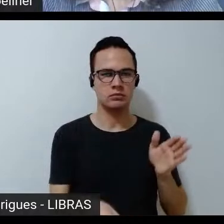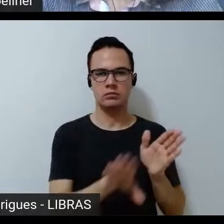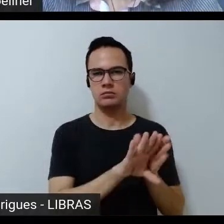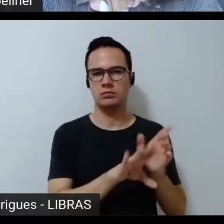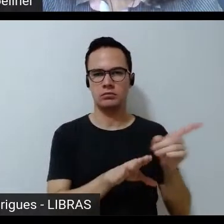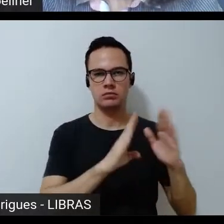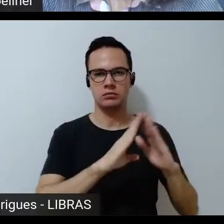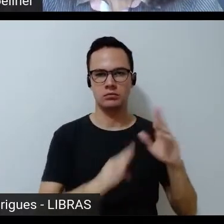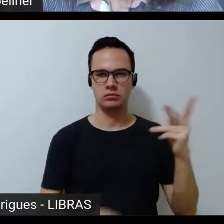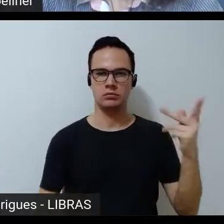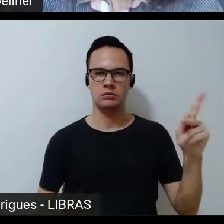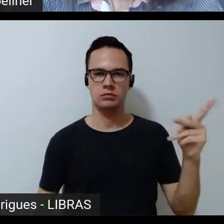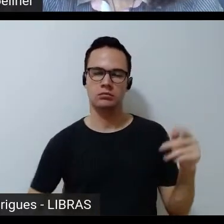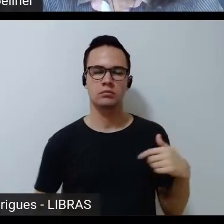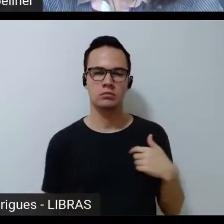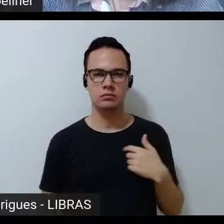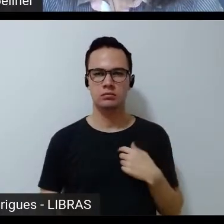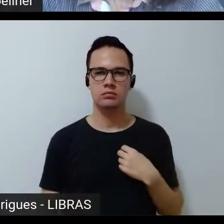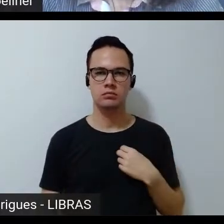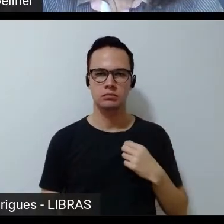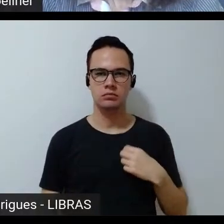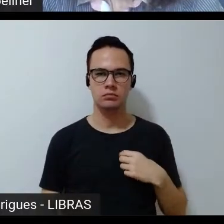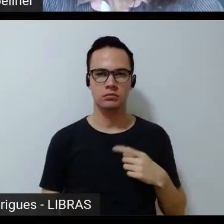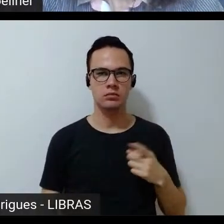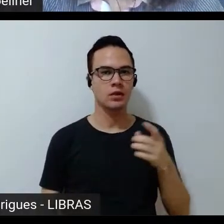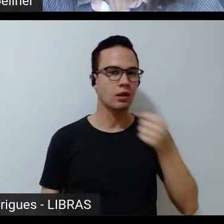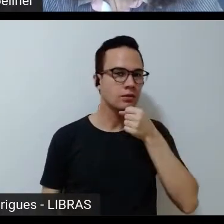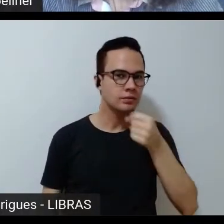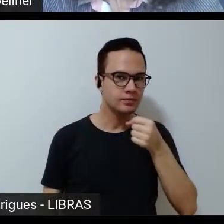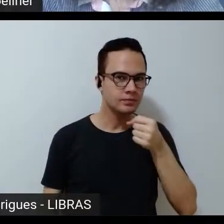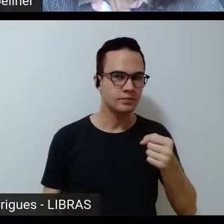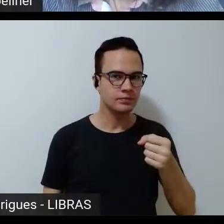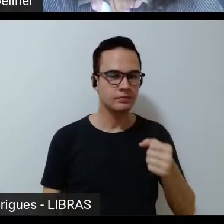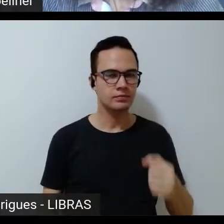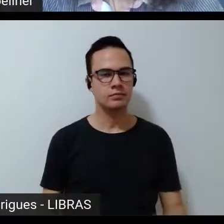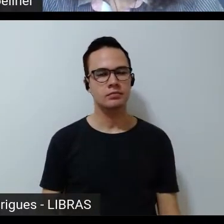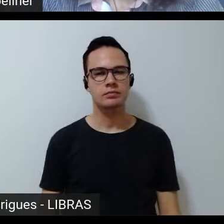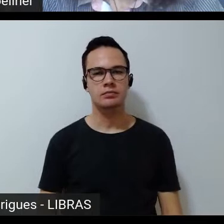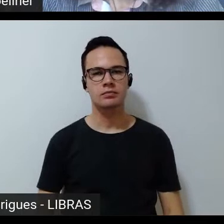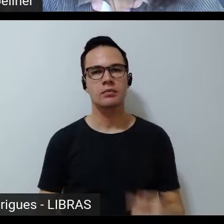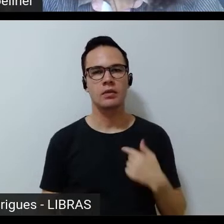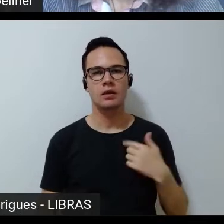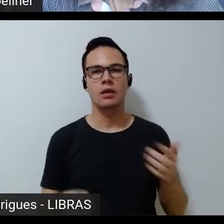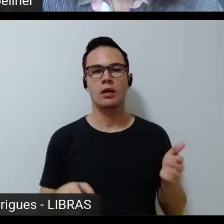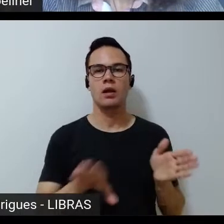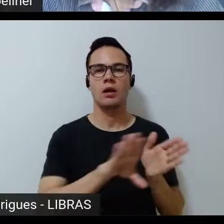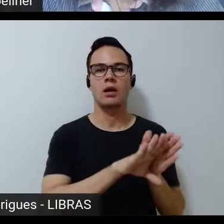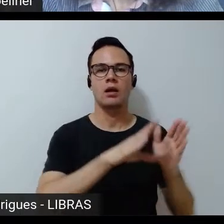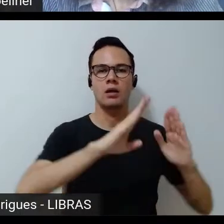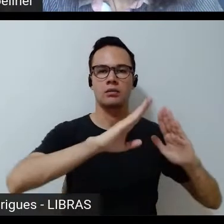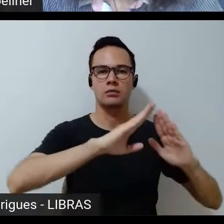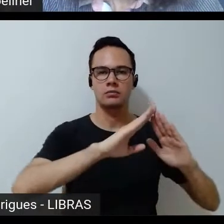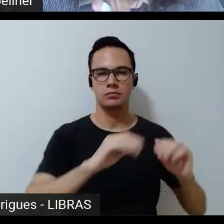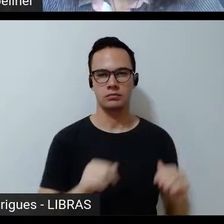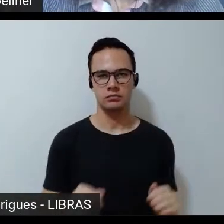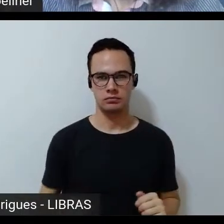fazer entrevista e quando eu chego na casa dele